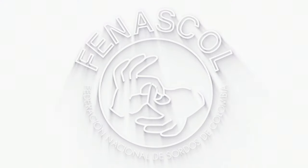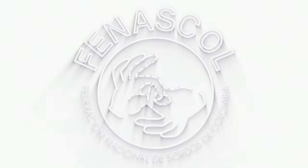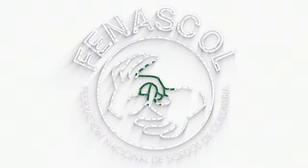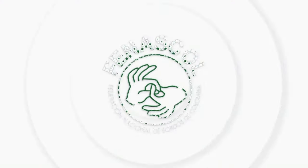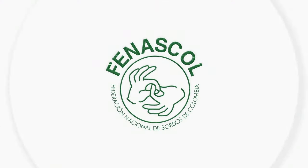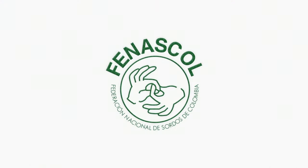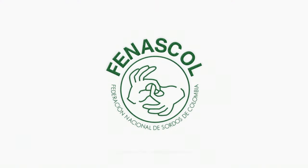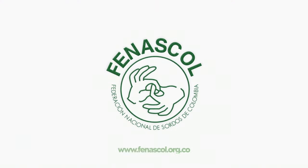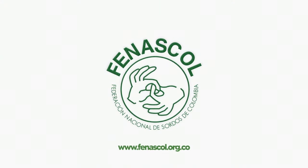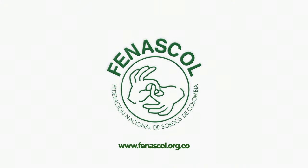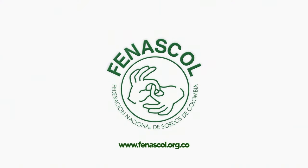¡Hasta la princesa!